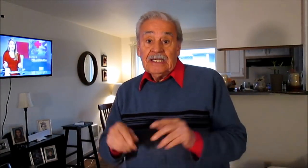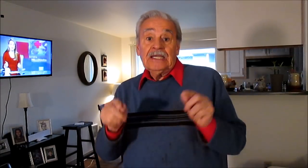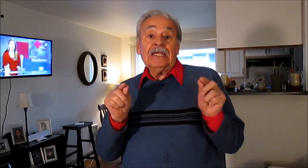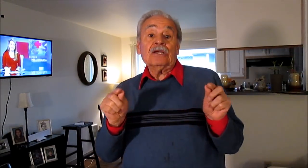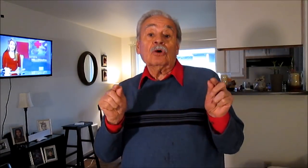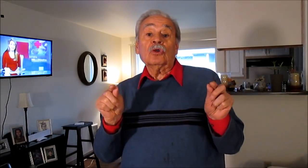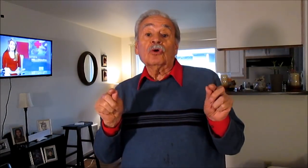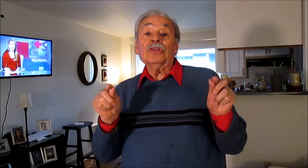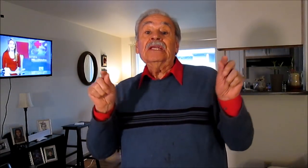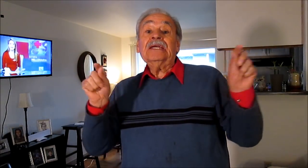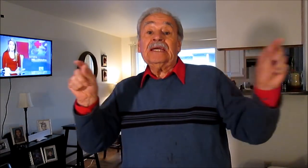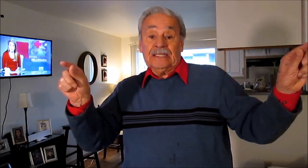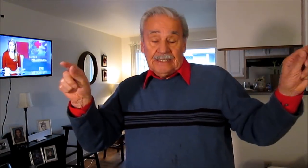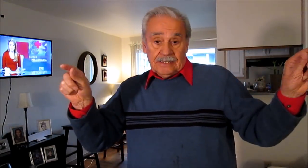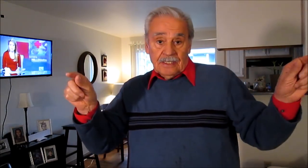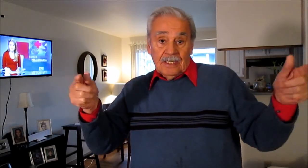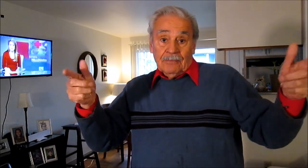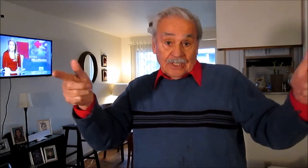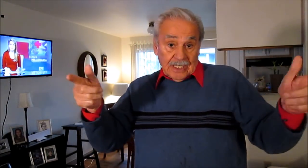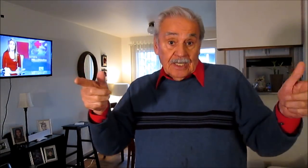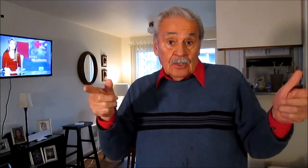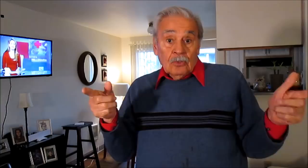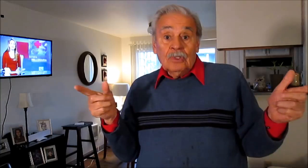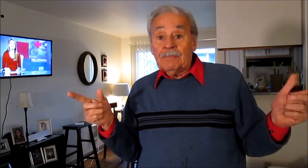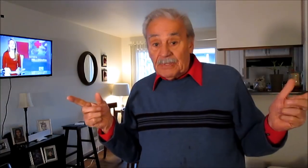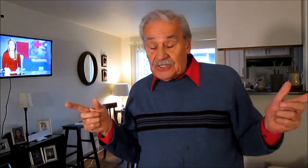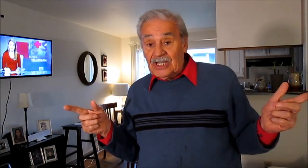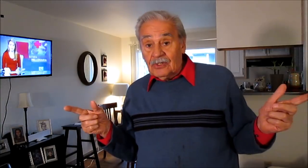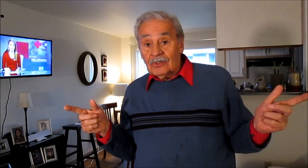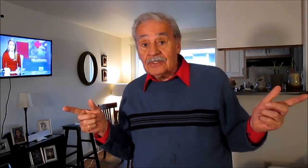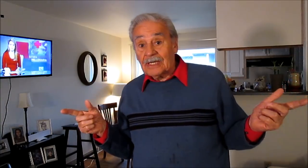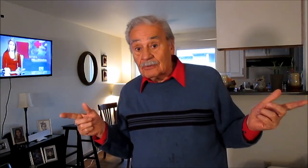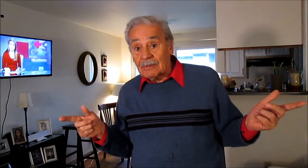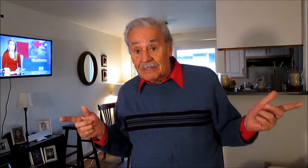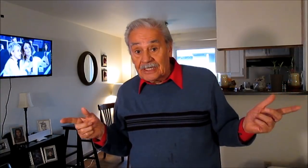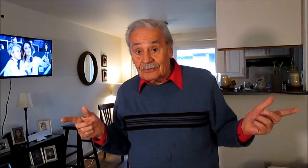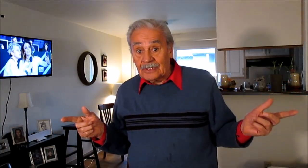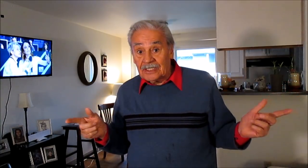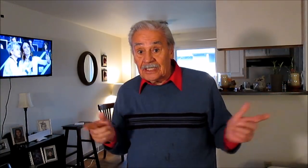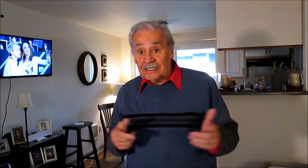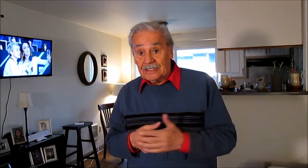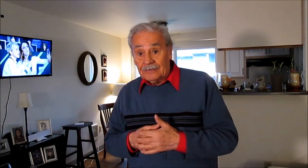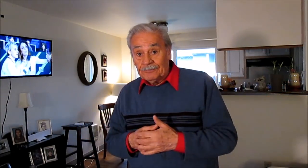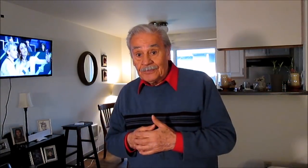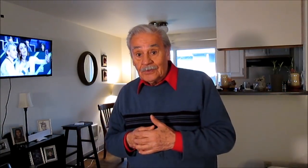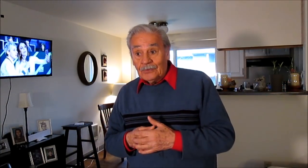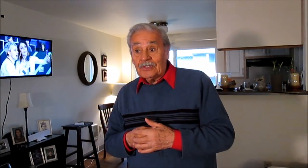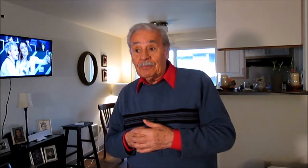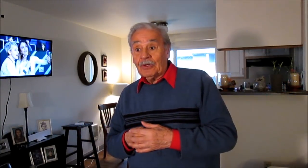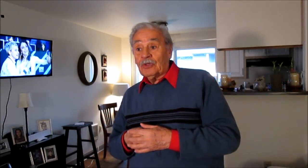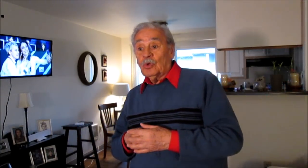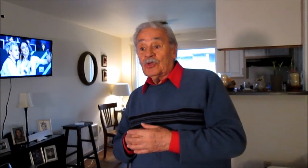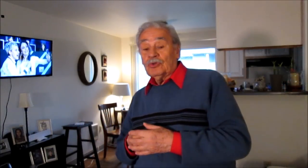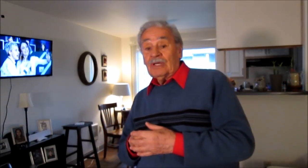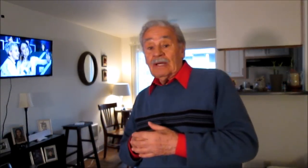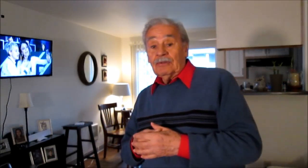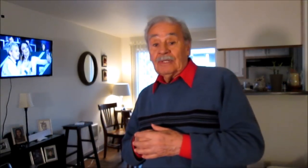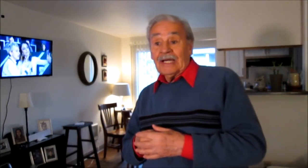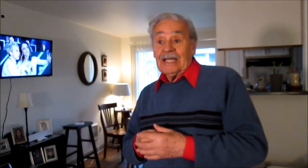y con los dirigentes, porque un empresario es de alguna manera un dirigente, un tipo que es dueño de una gran